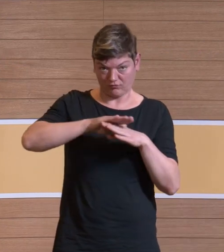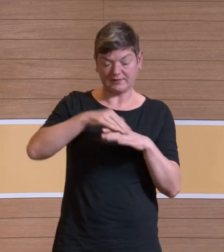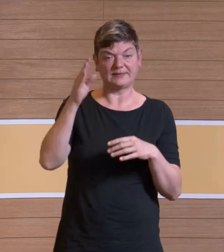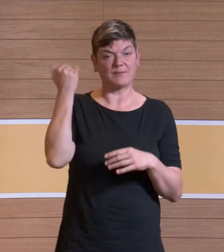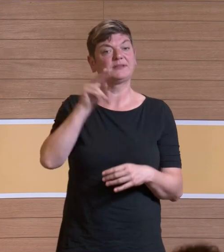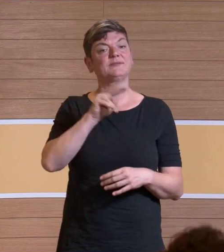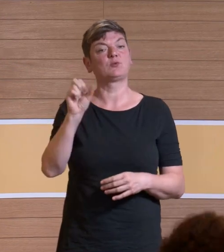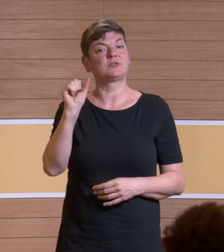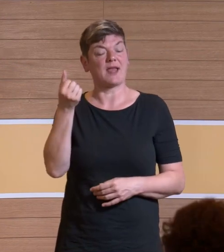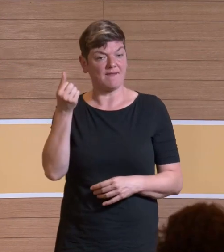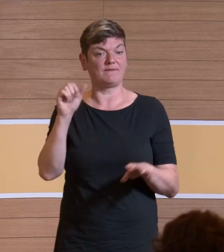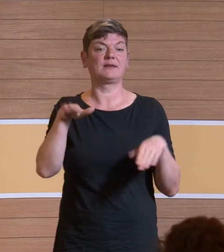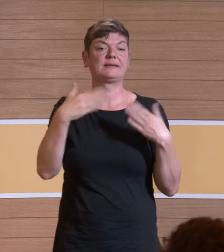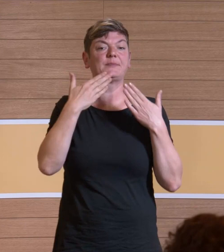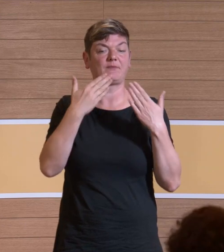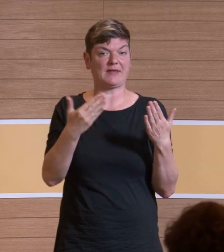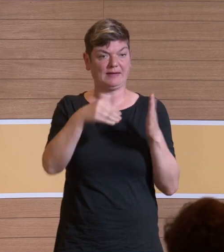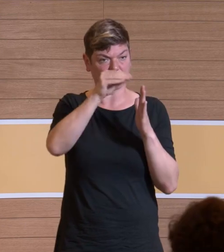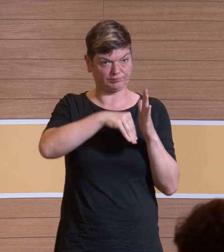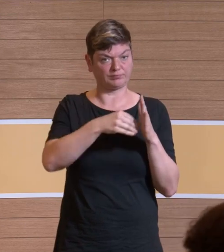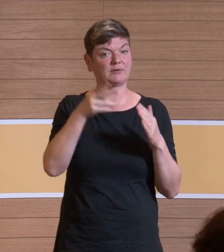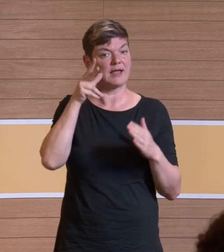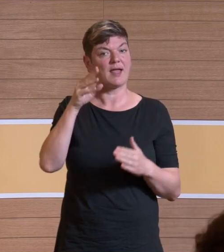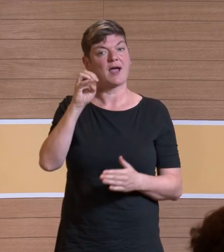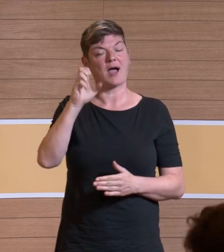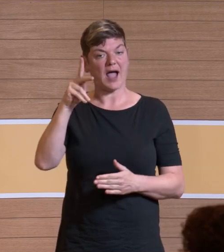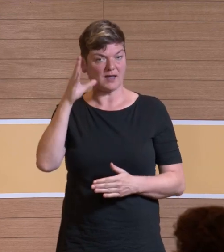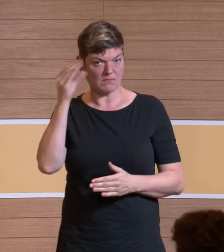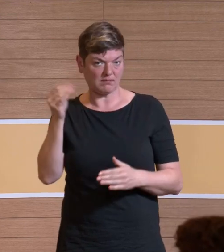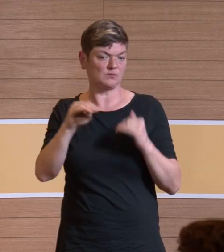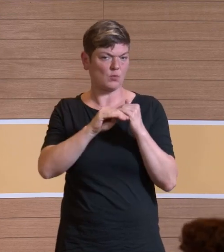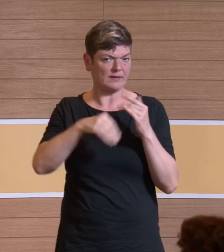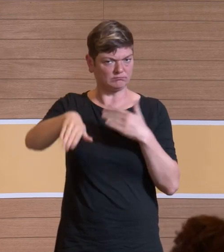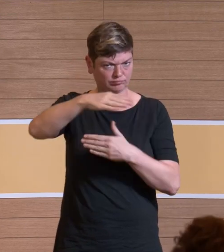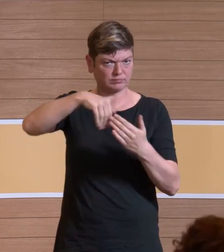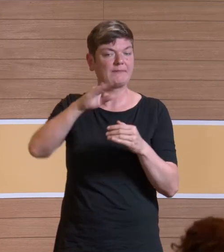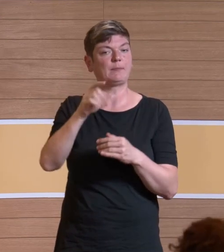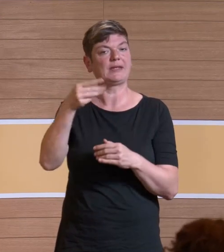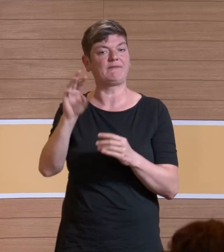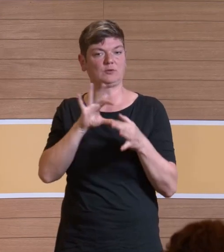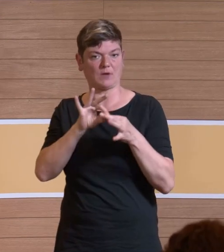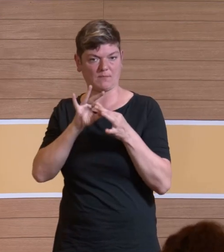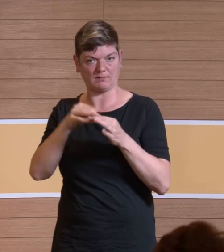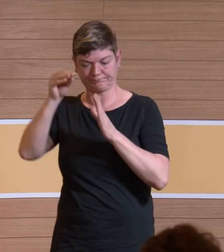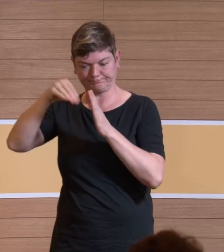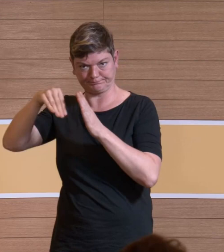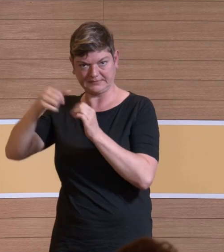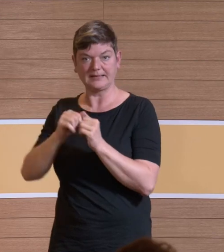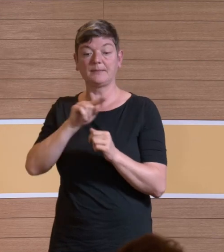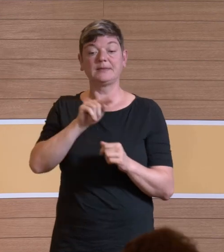2011 Empfehlungen von Herrn Eickmann und Kollegen, auch vom BGW. Die sind dann bis